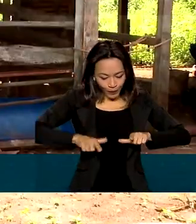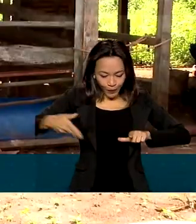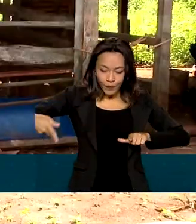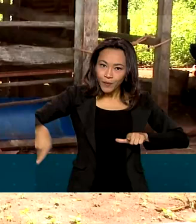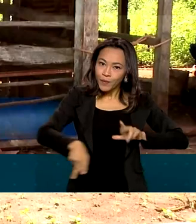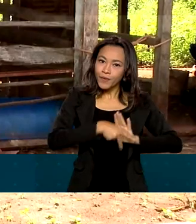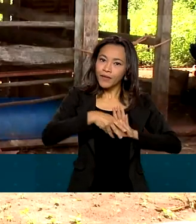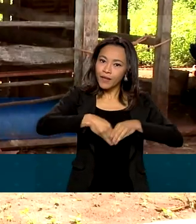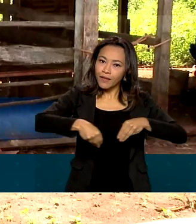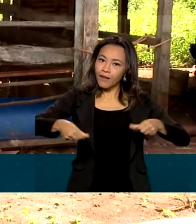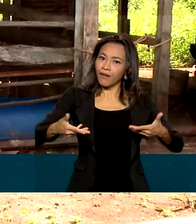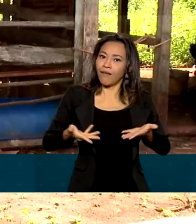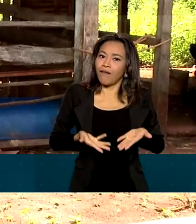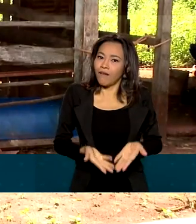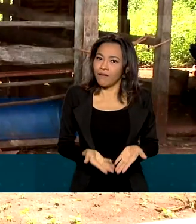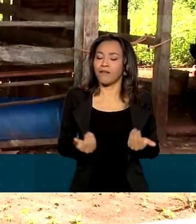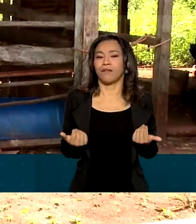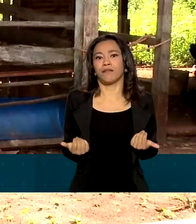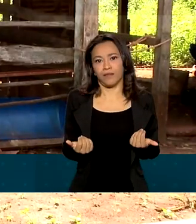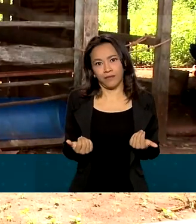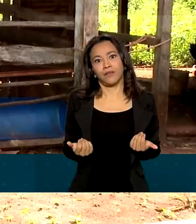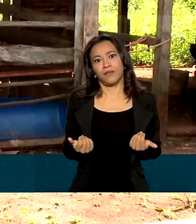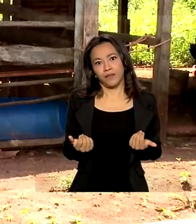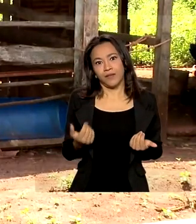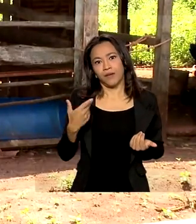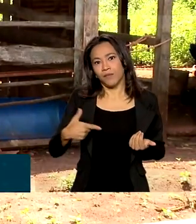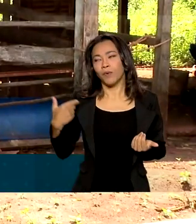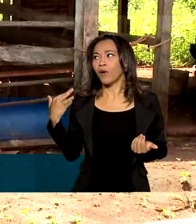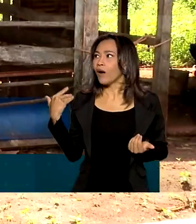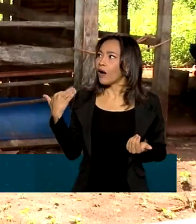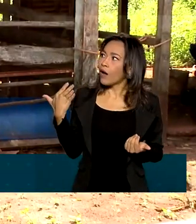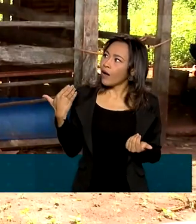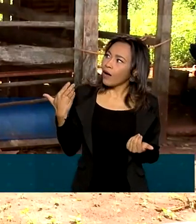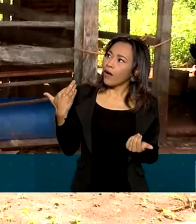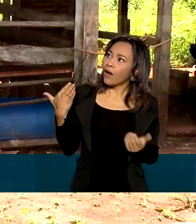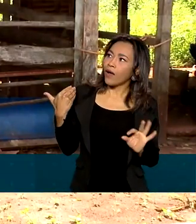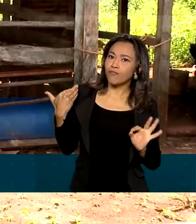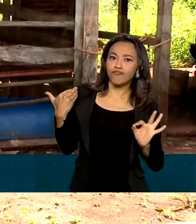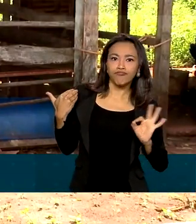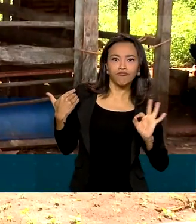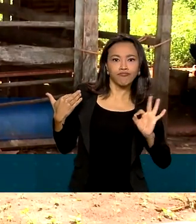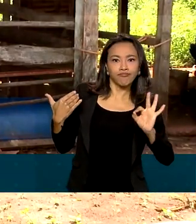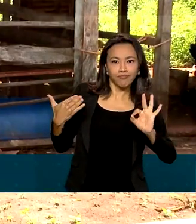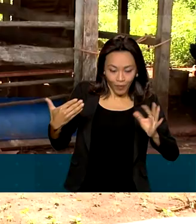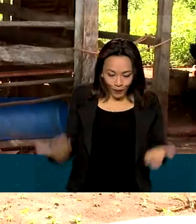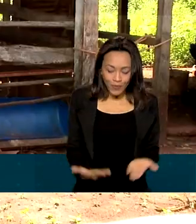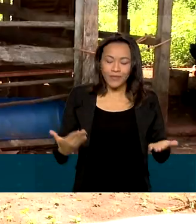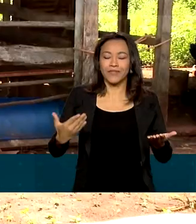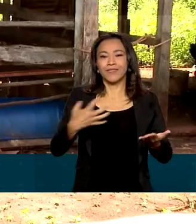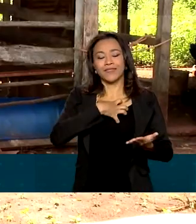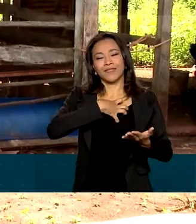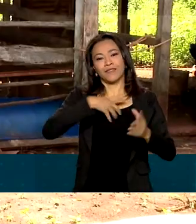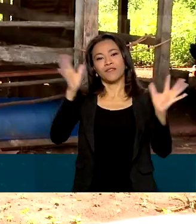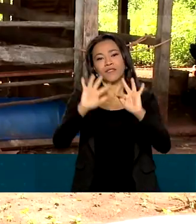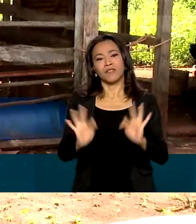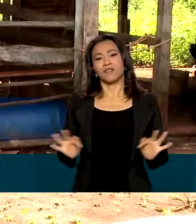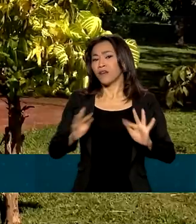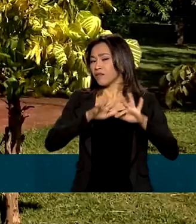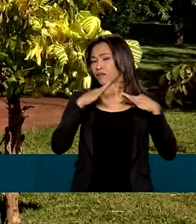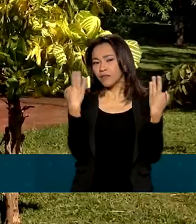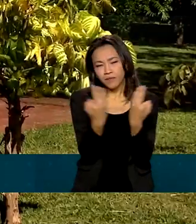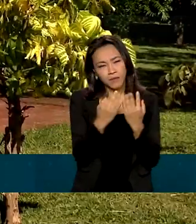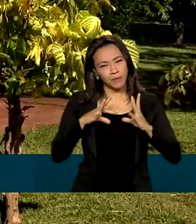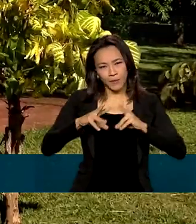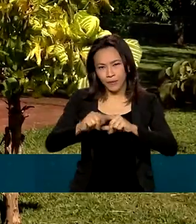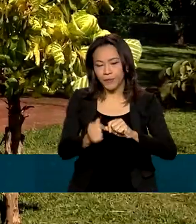que é o ato de quem passou por todo esse processo. Então, é um momento de felicidade para mim, para a família, para todo mundo.